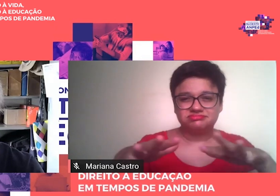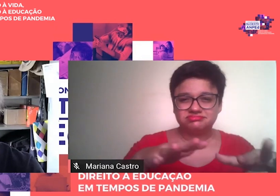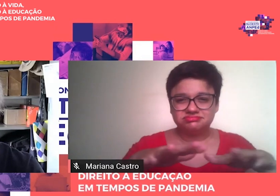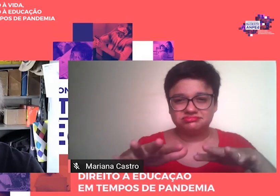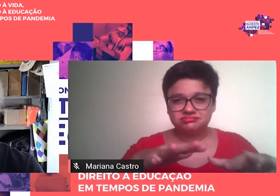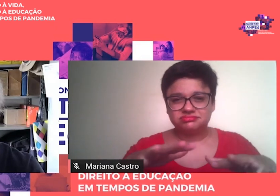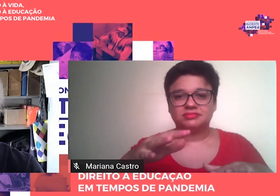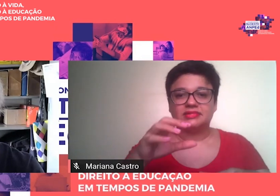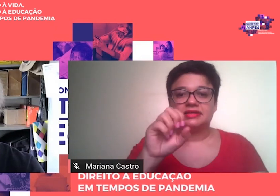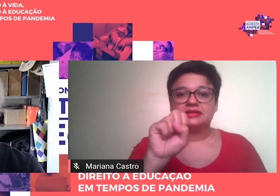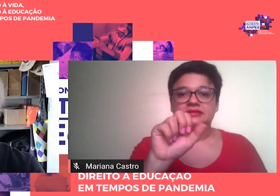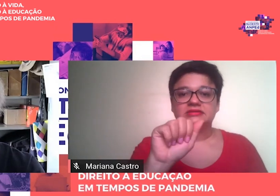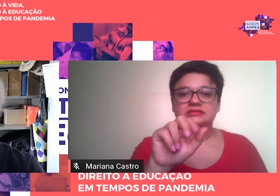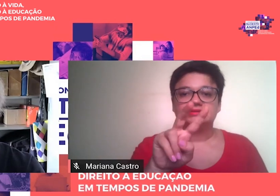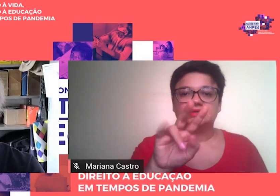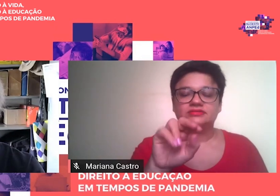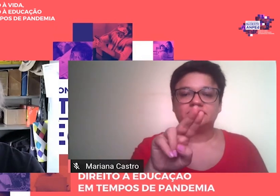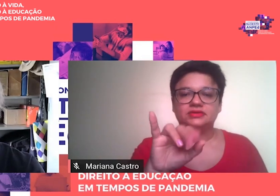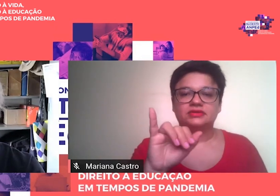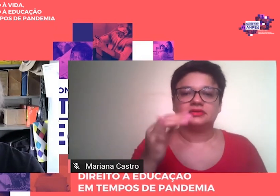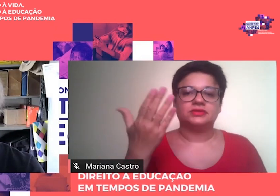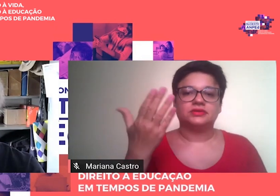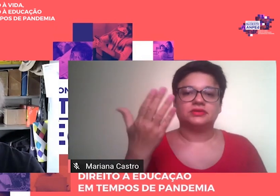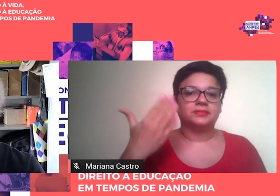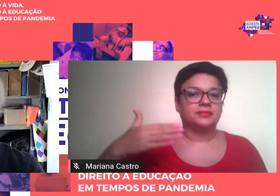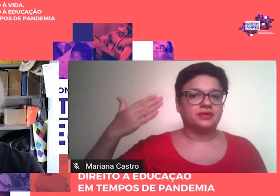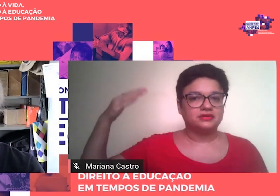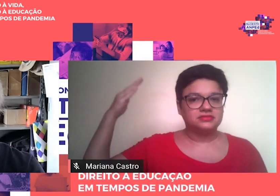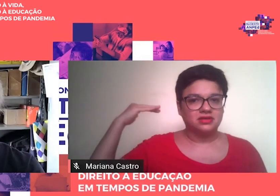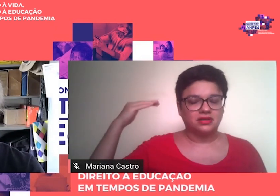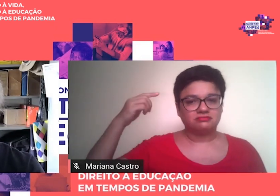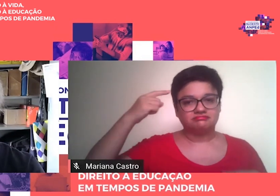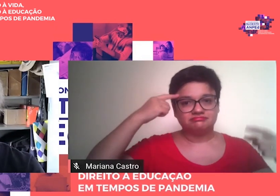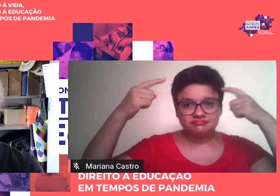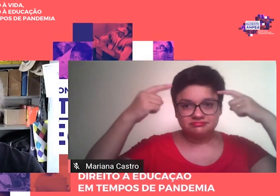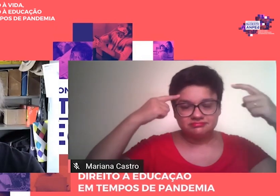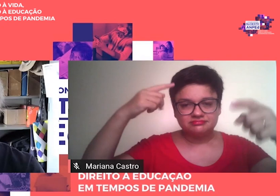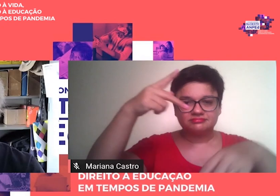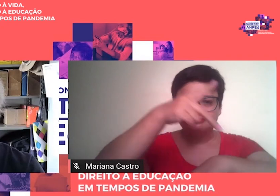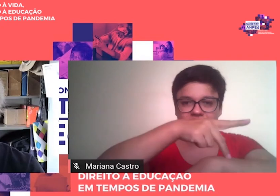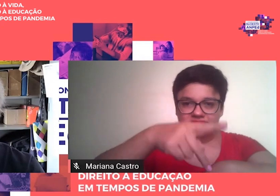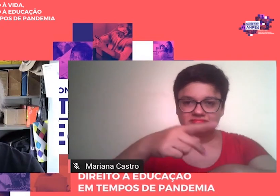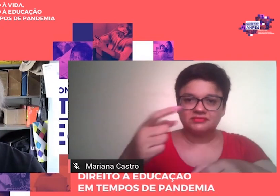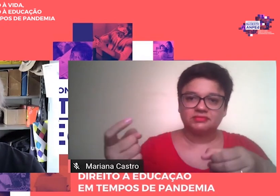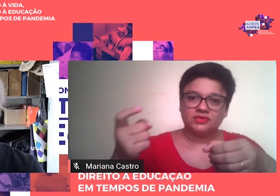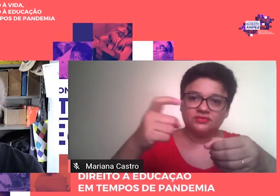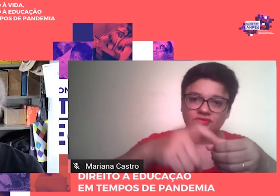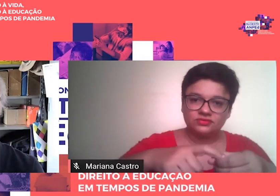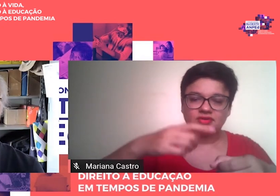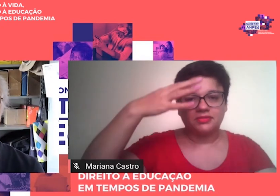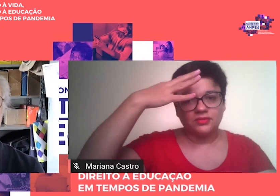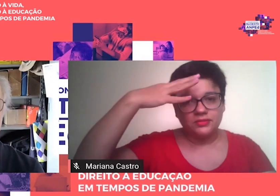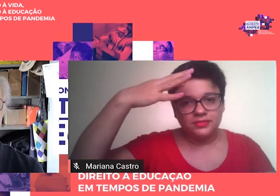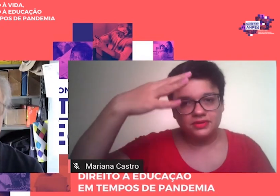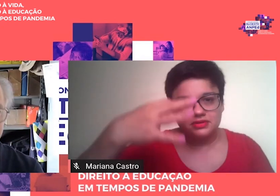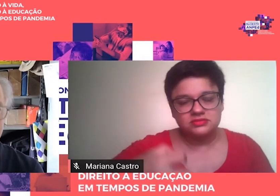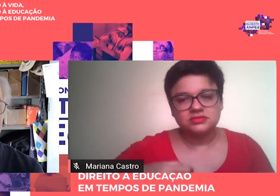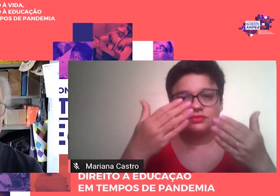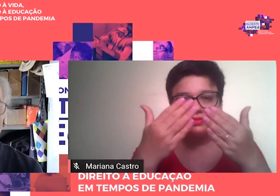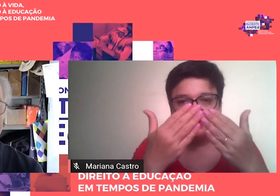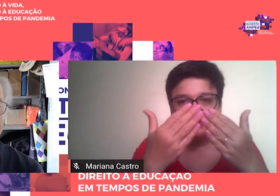ideias pedagógicas para podermos voltar com uma compreensão ampliada sobre nossa